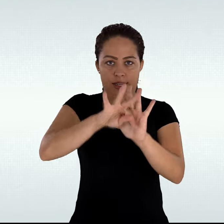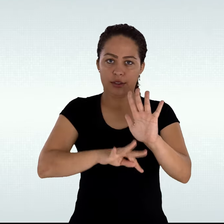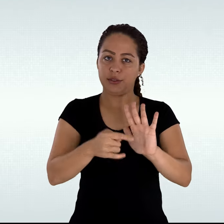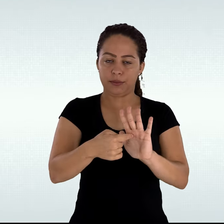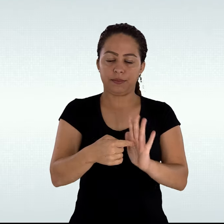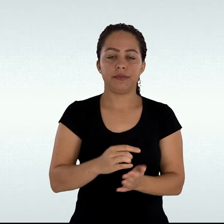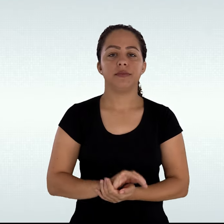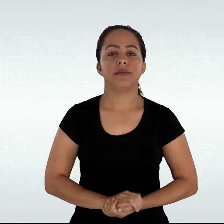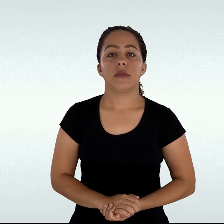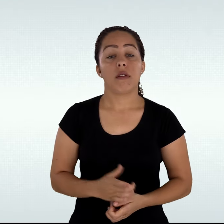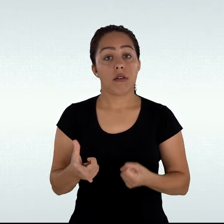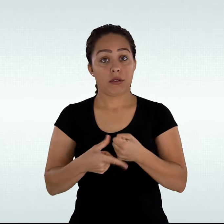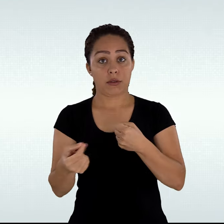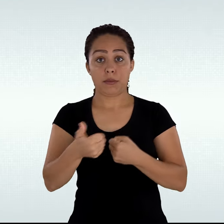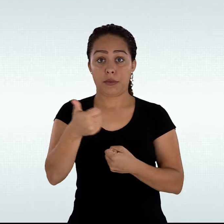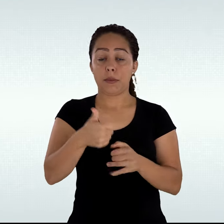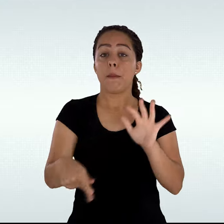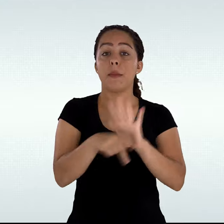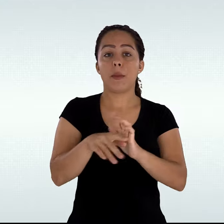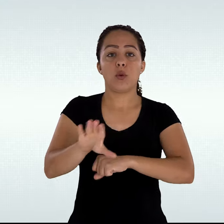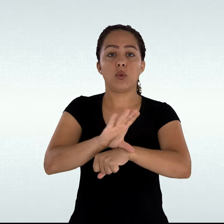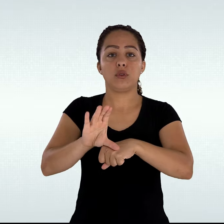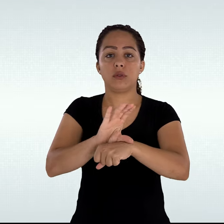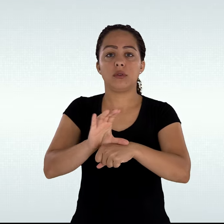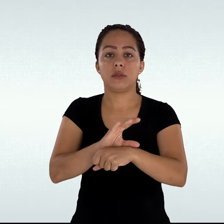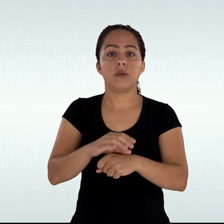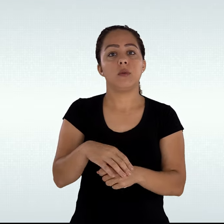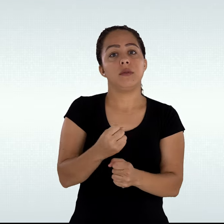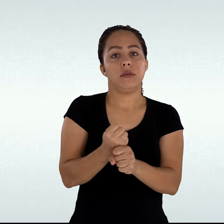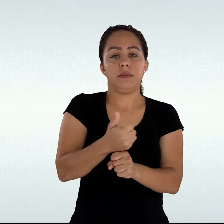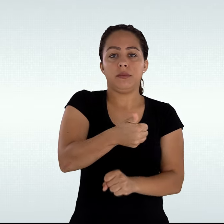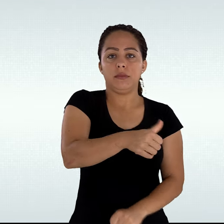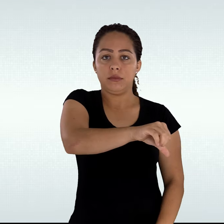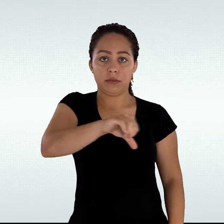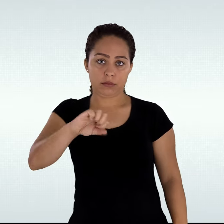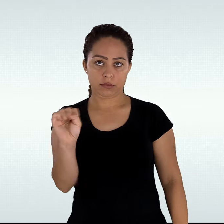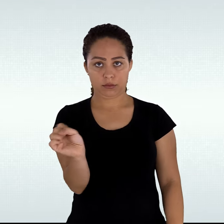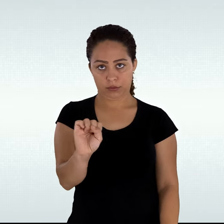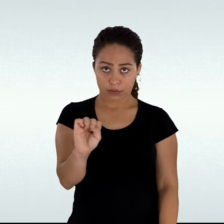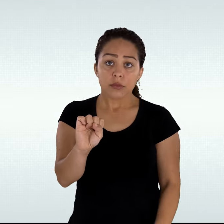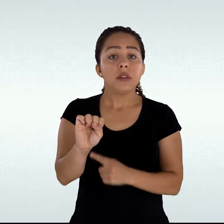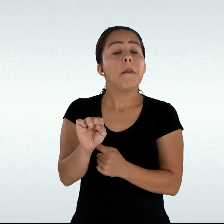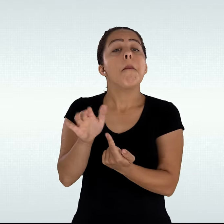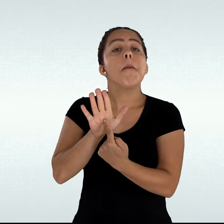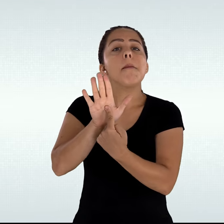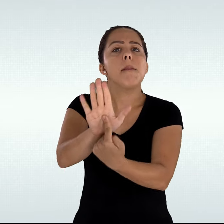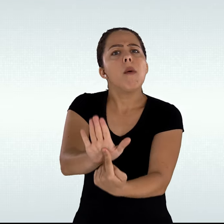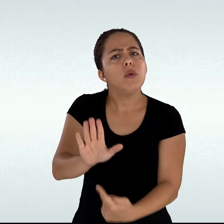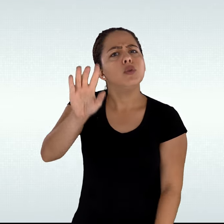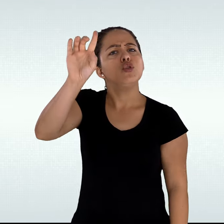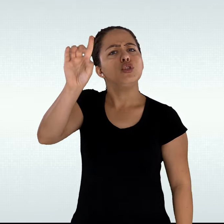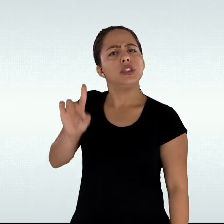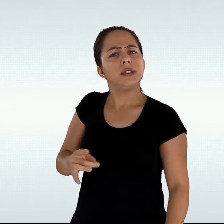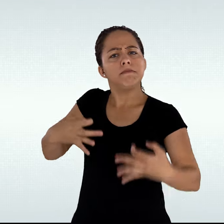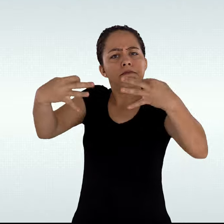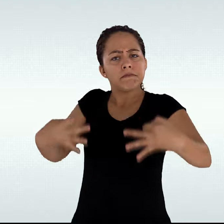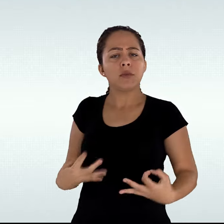O artigo 1º da Constituição Federal de 1988 apresenta a dignidade da pessoa